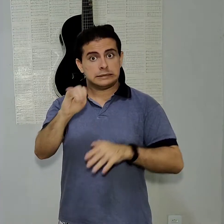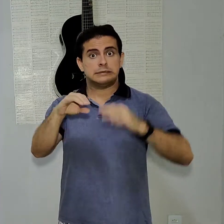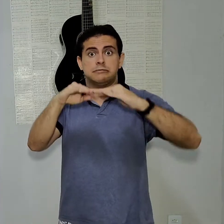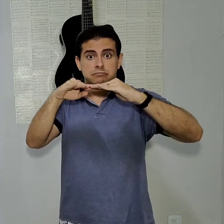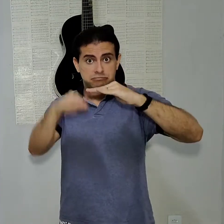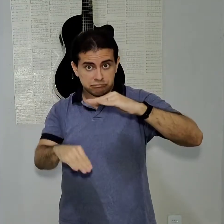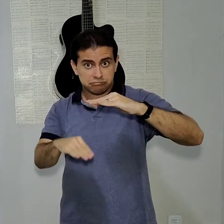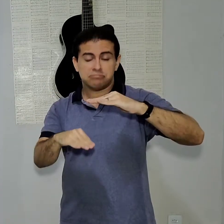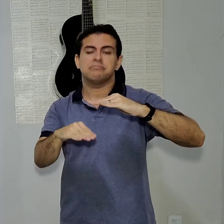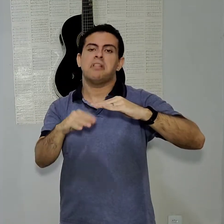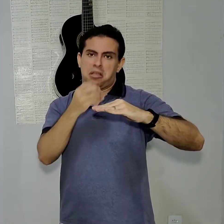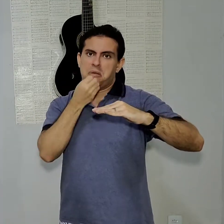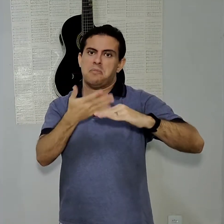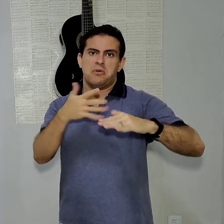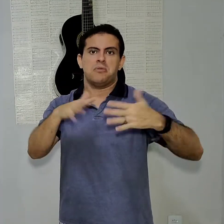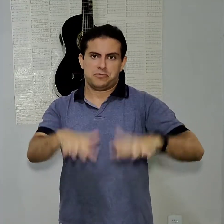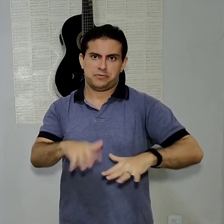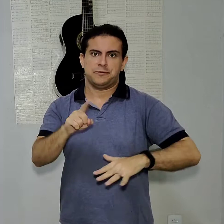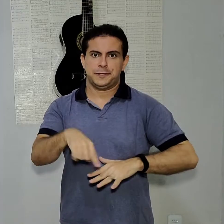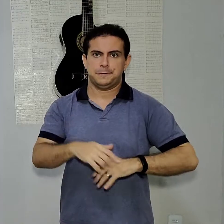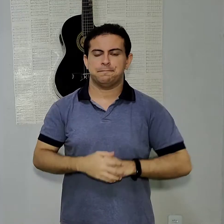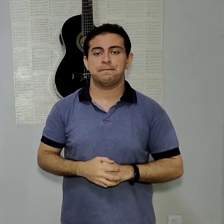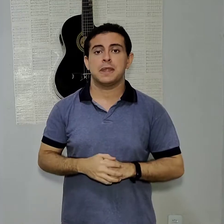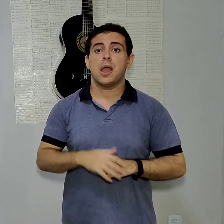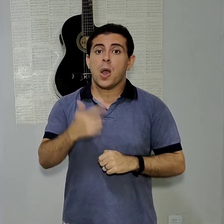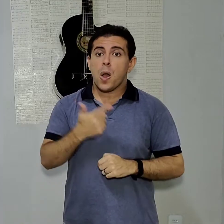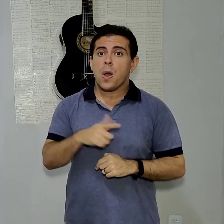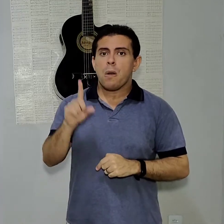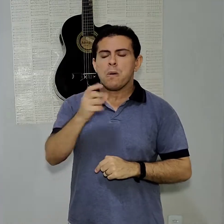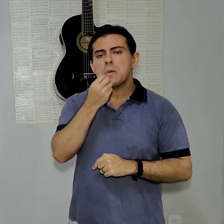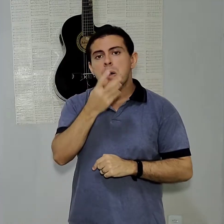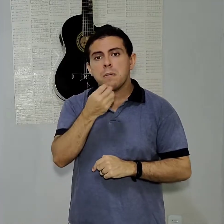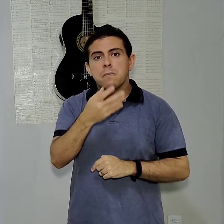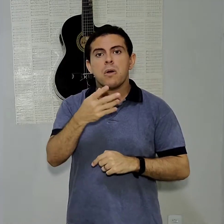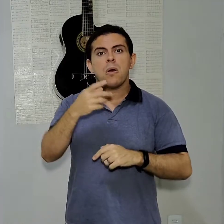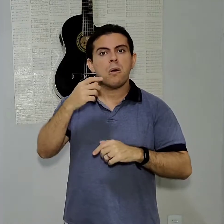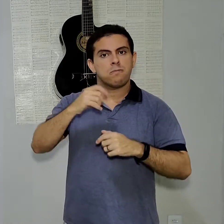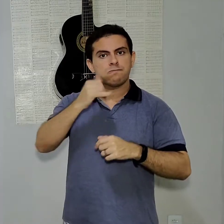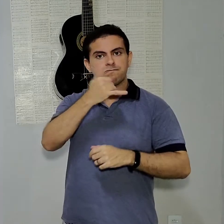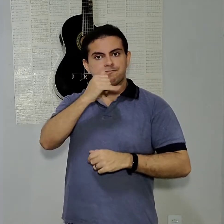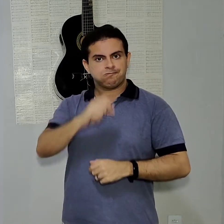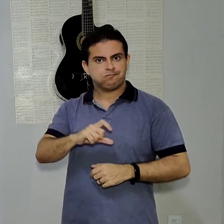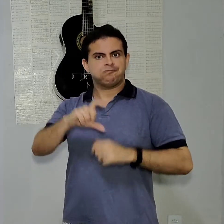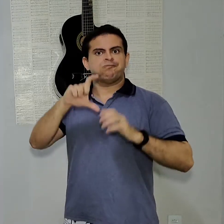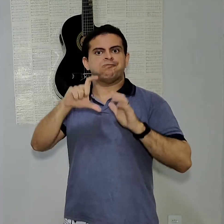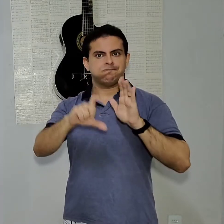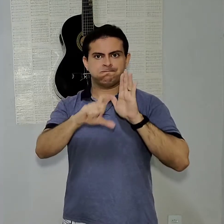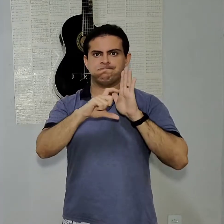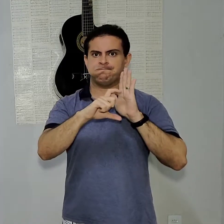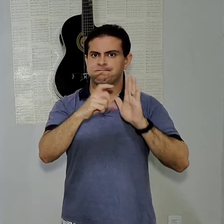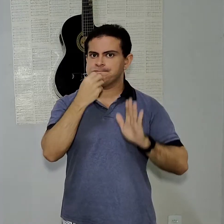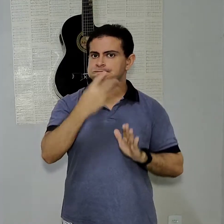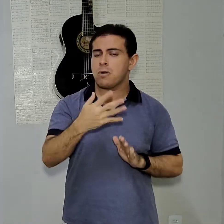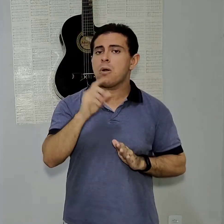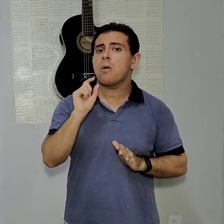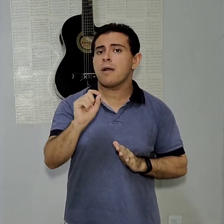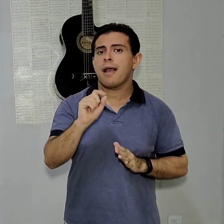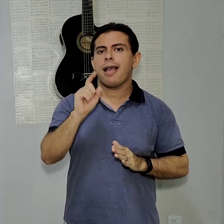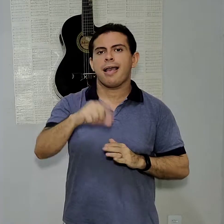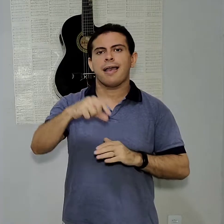estar em promoção. Outro aparelho também que é bom em bateria, que também está nessa faixa dos intermediários, é o M31. E